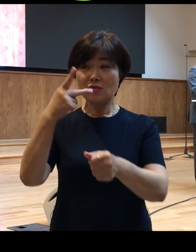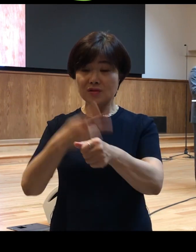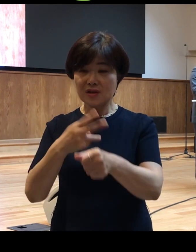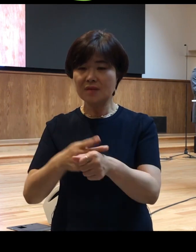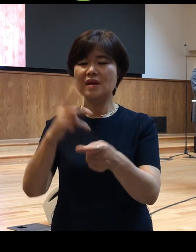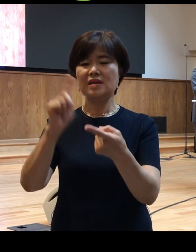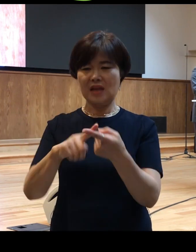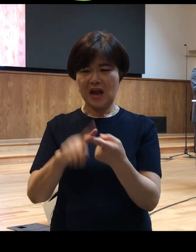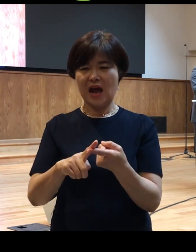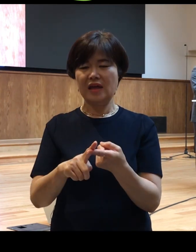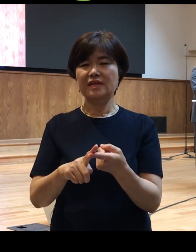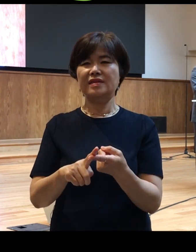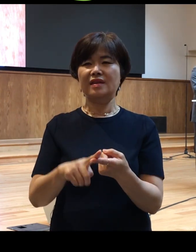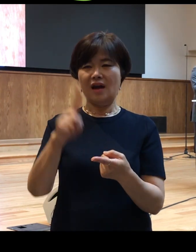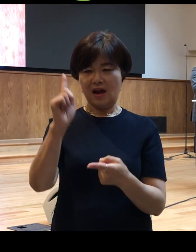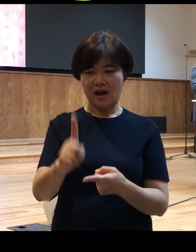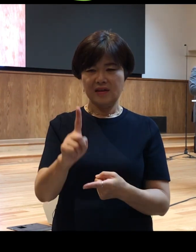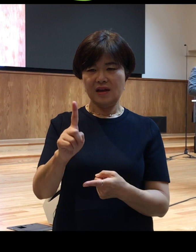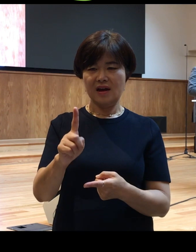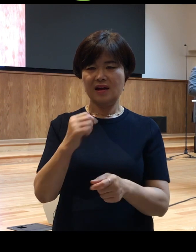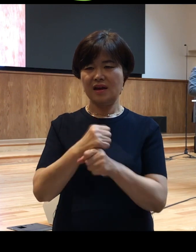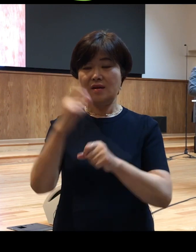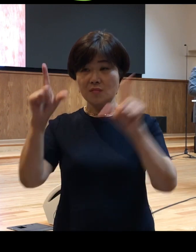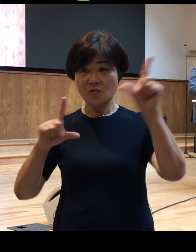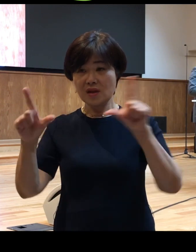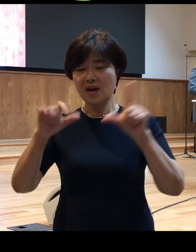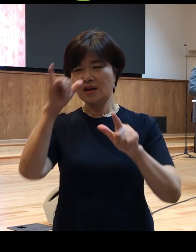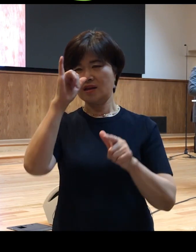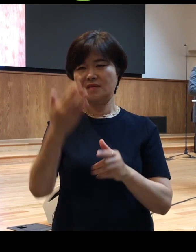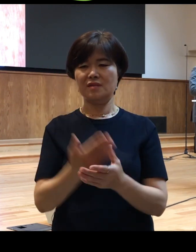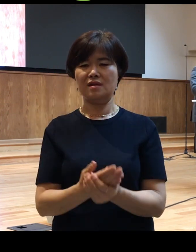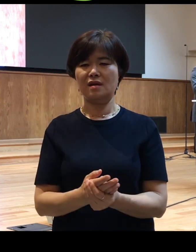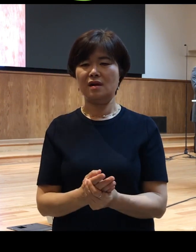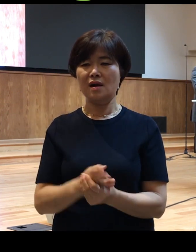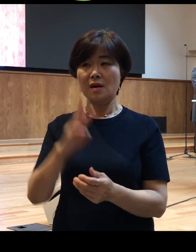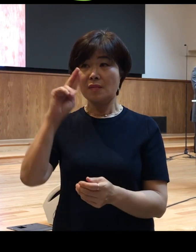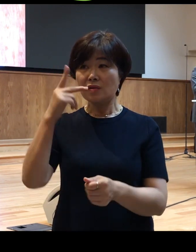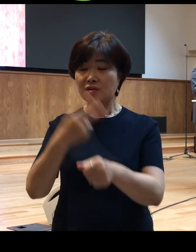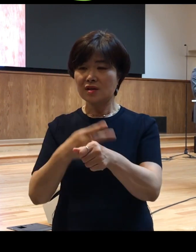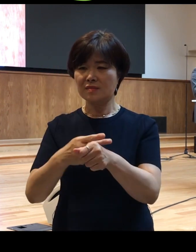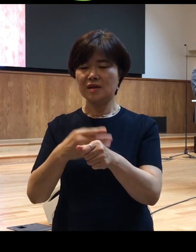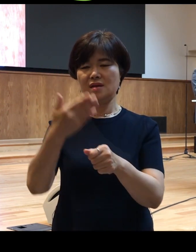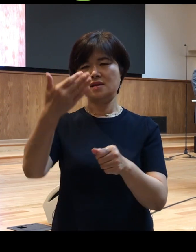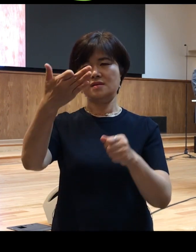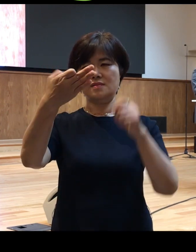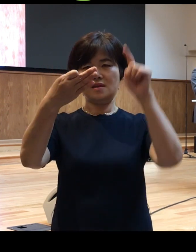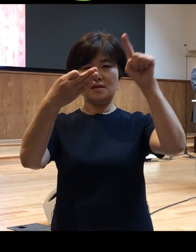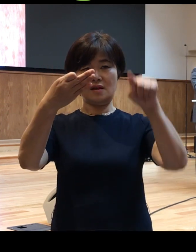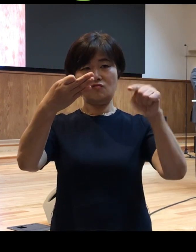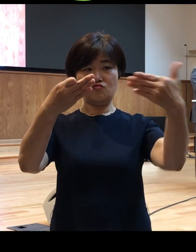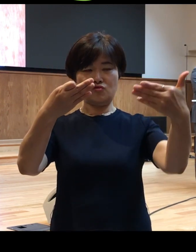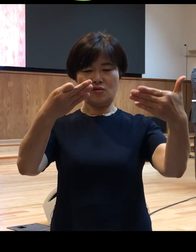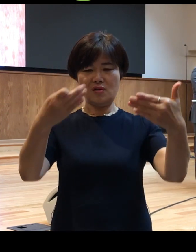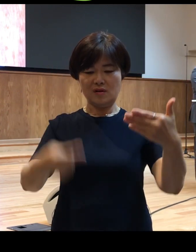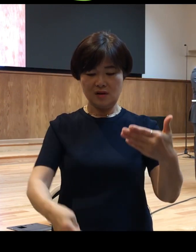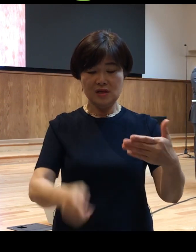하나의 묘사가 있습니다 여러분 바울이 구절해 보니까 그를 주목하여 보았다